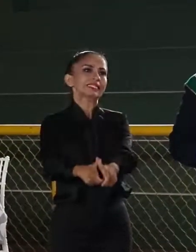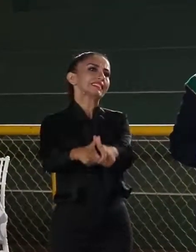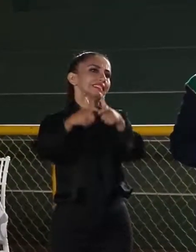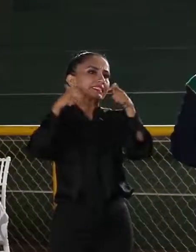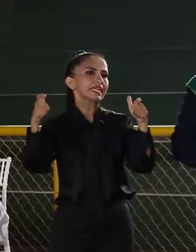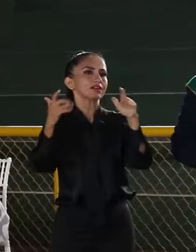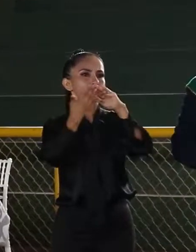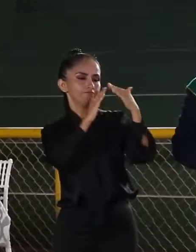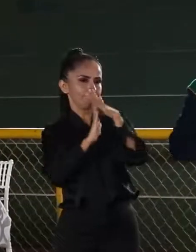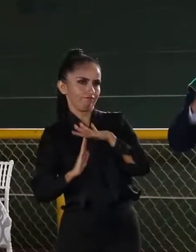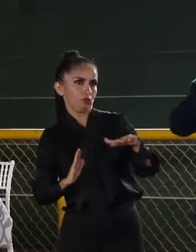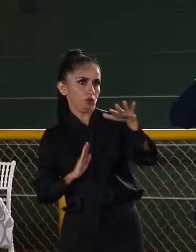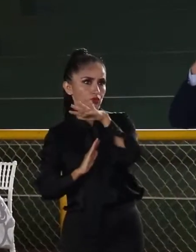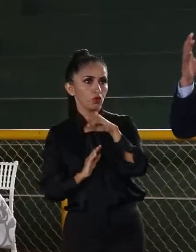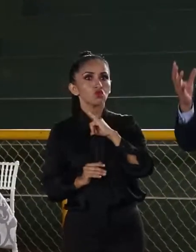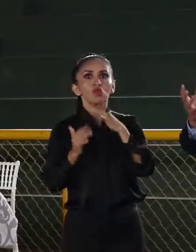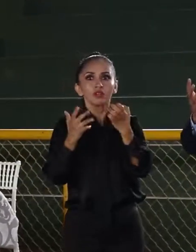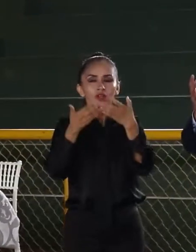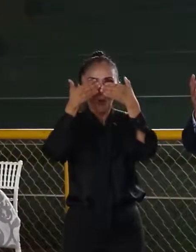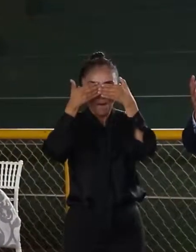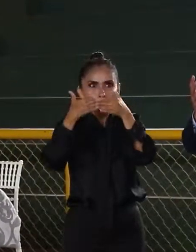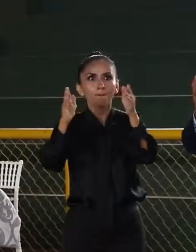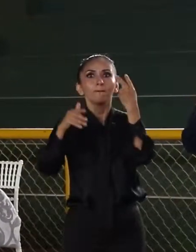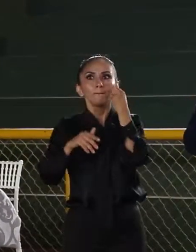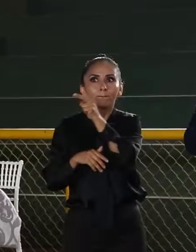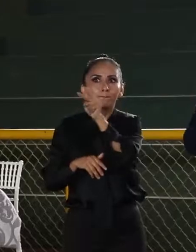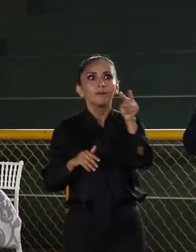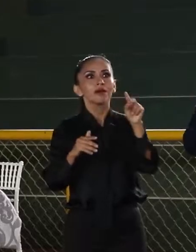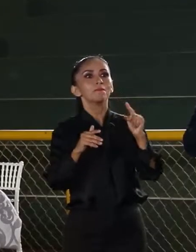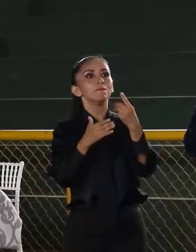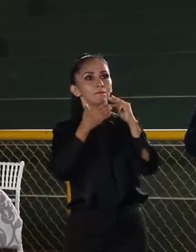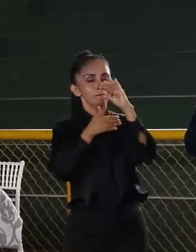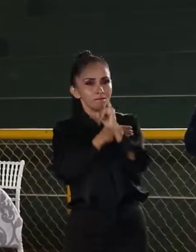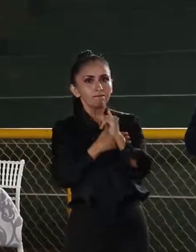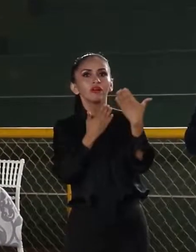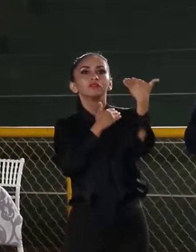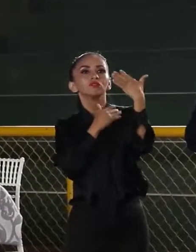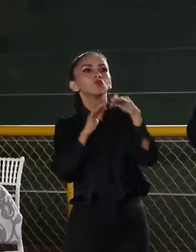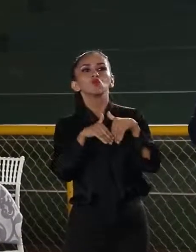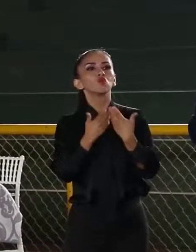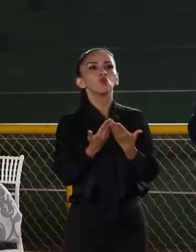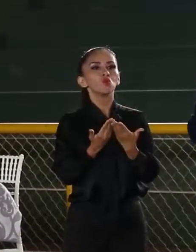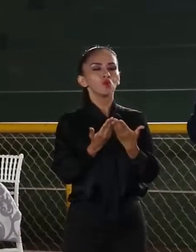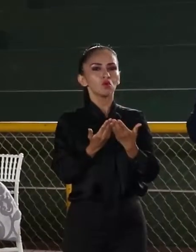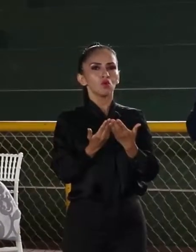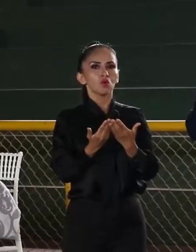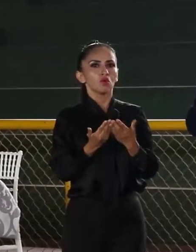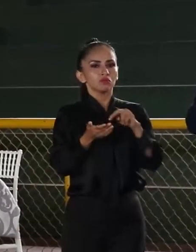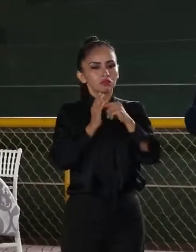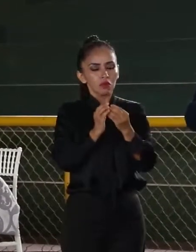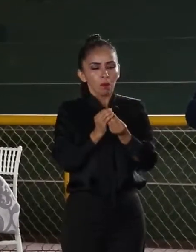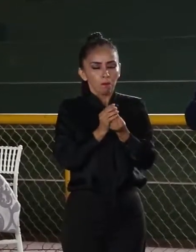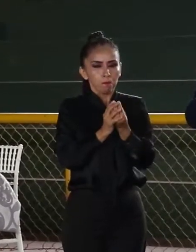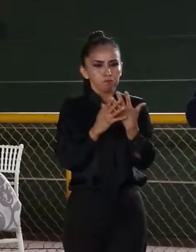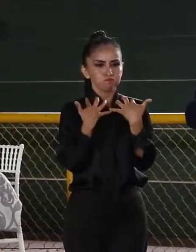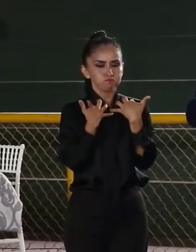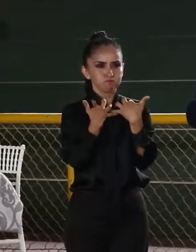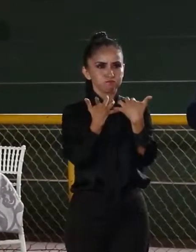gran ciudad. Porque yo quiero ver a esta ciudad de Santa Cruz, no la ciudad que crece